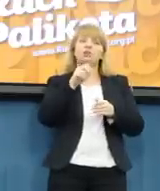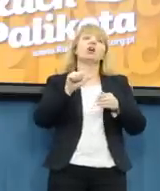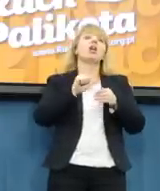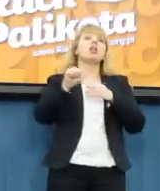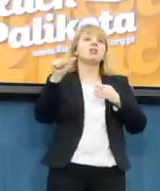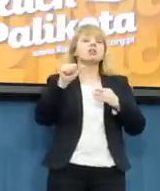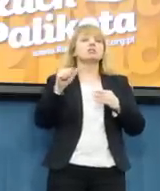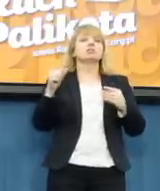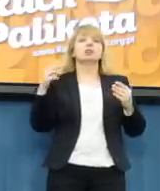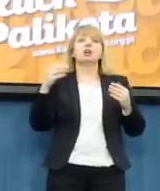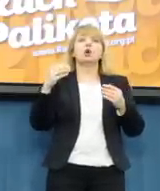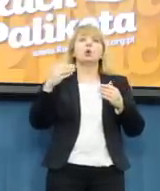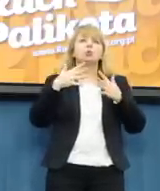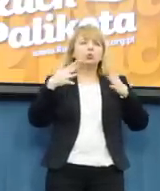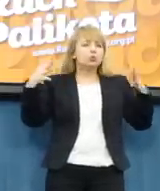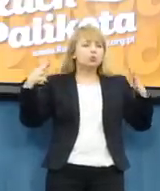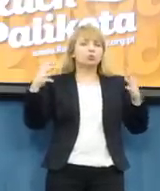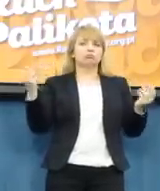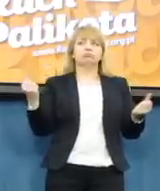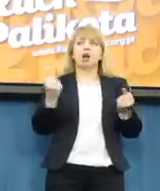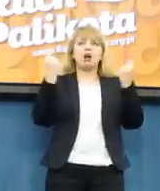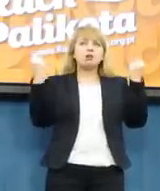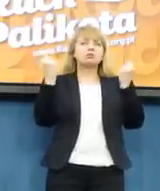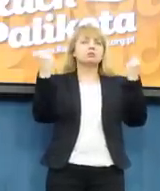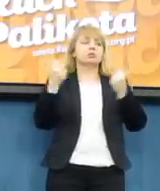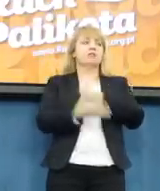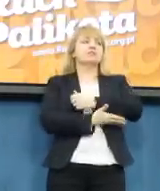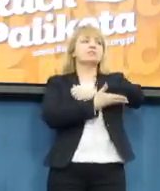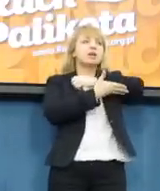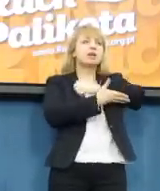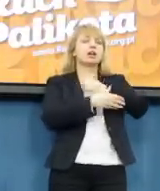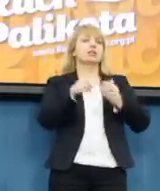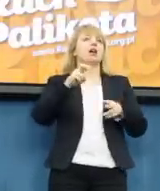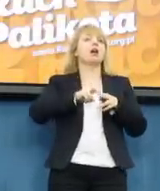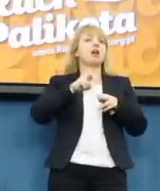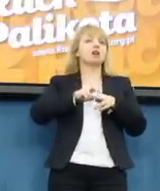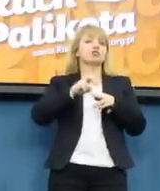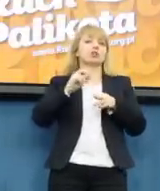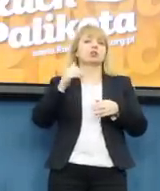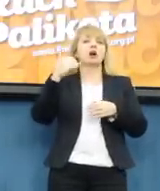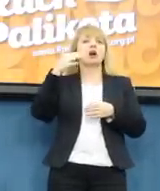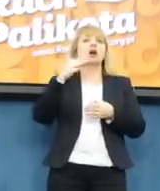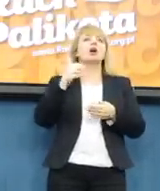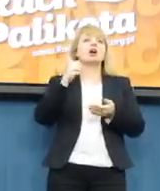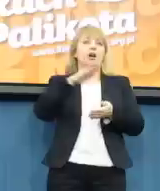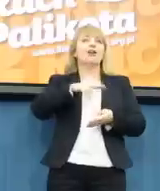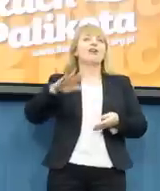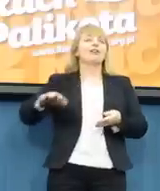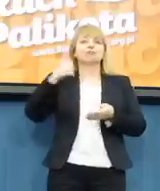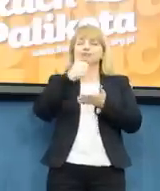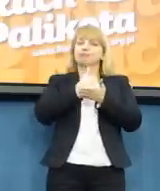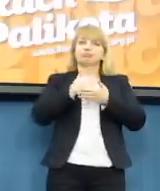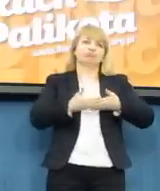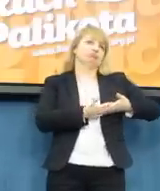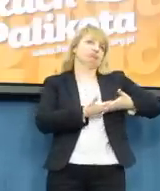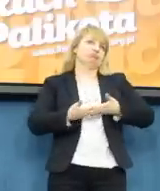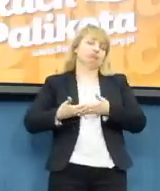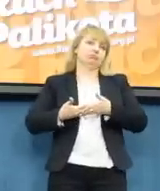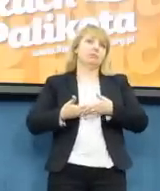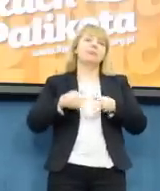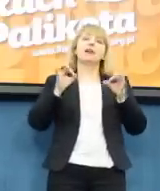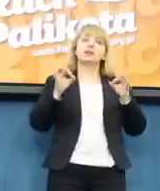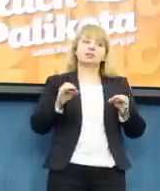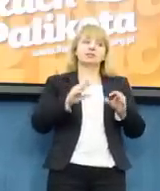dofinansowania procedur leczenia niepłowności. Teraz przekażę głos pani Małgorzacie Pocztowskiej, przewodniczącej Zarządu